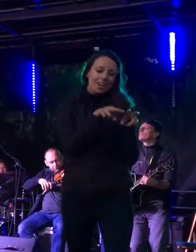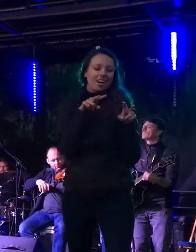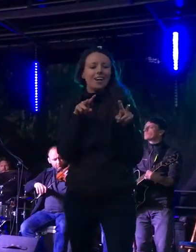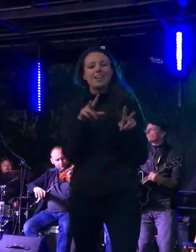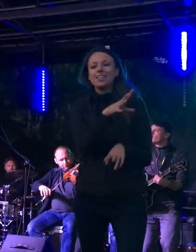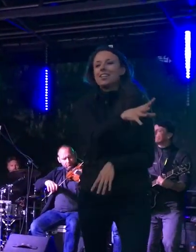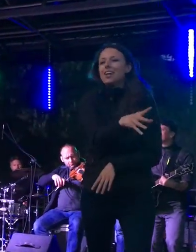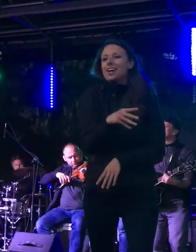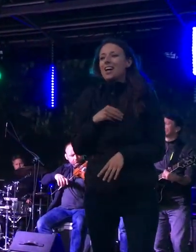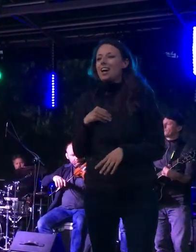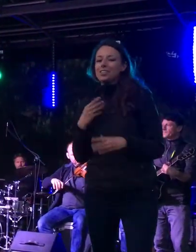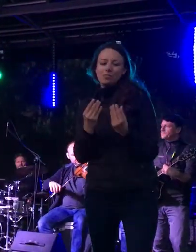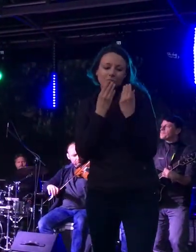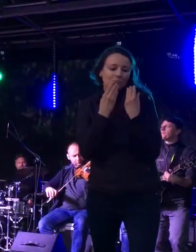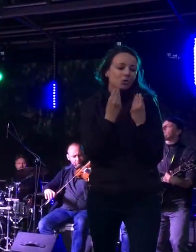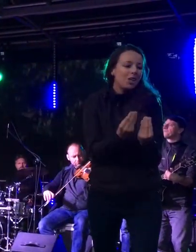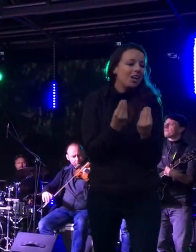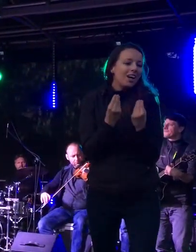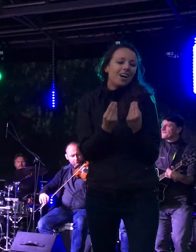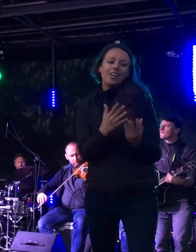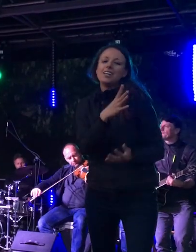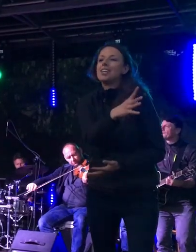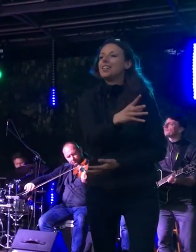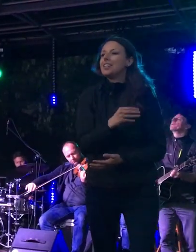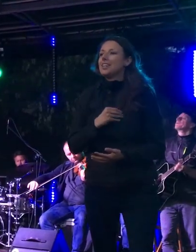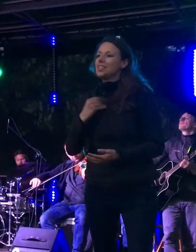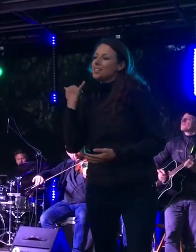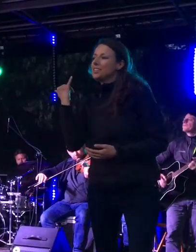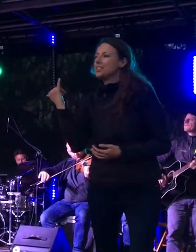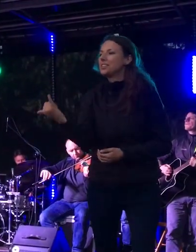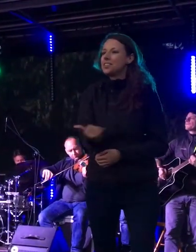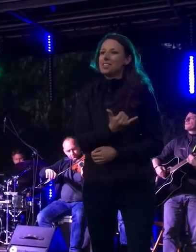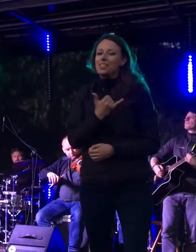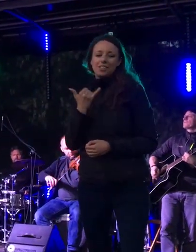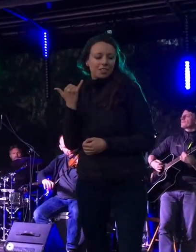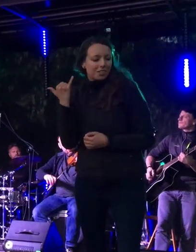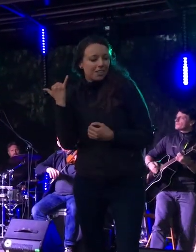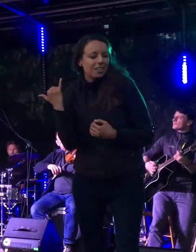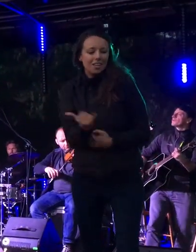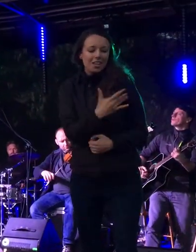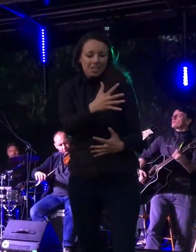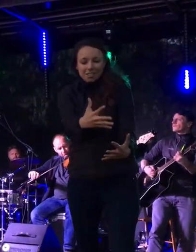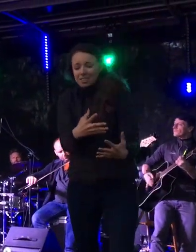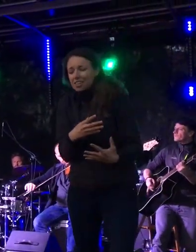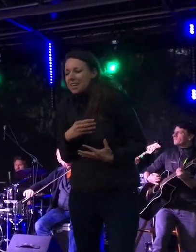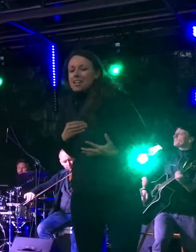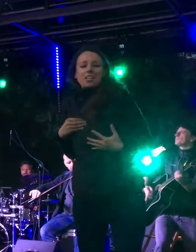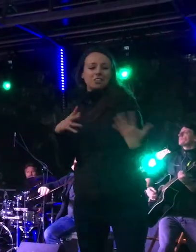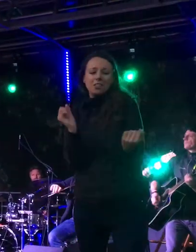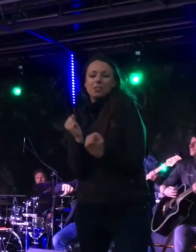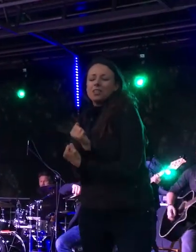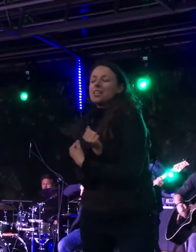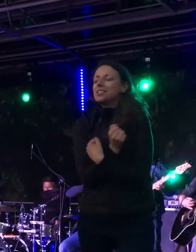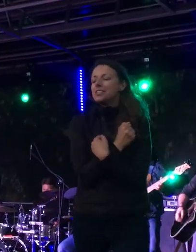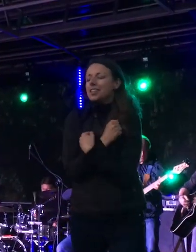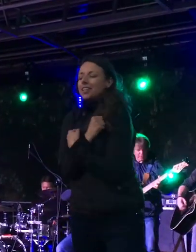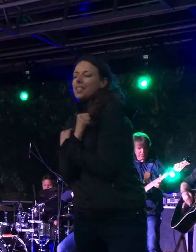Bo nie chcę nic, jak tylko żyć, mam w pionach twoich być